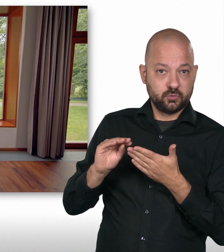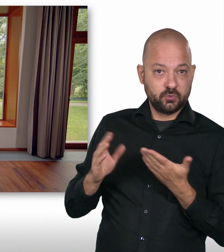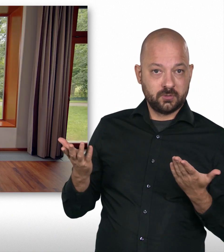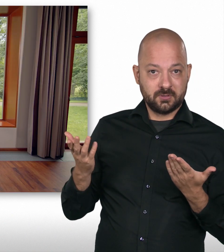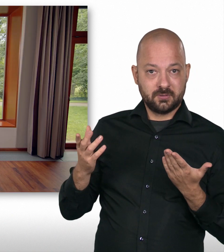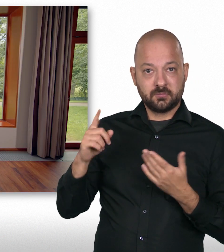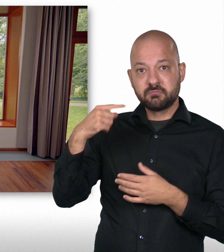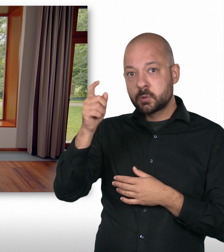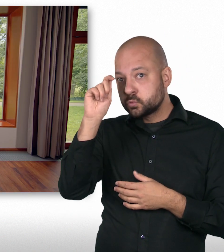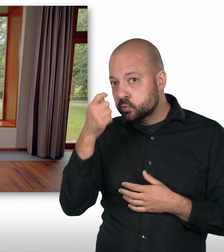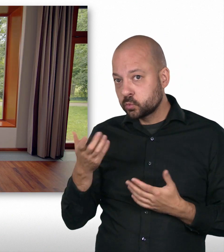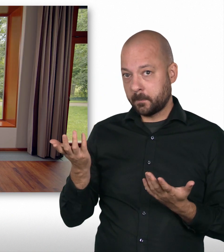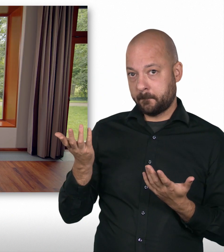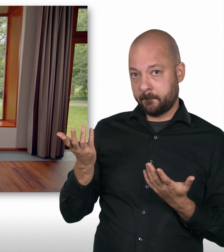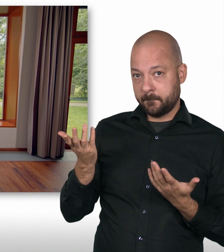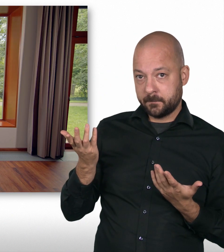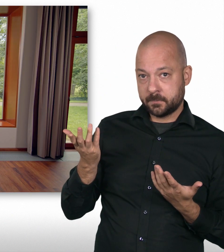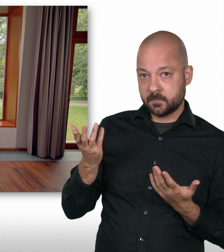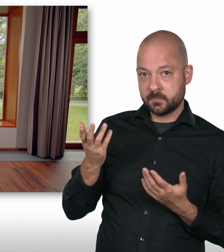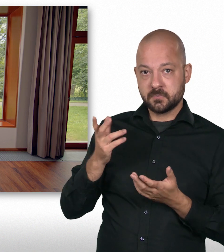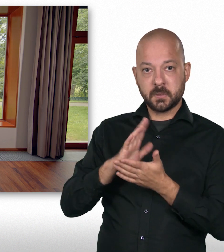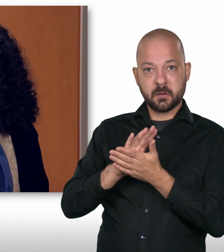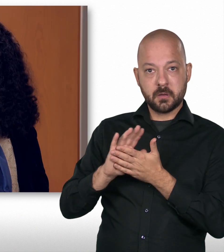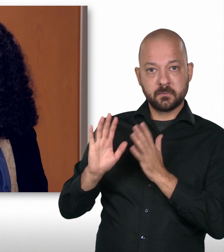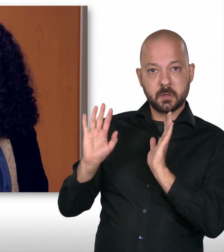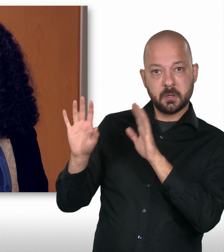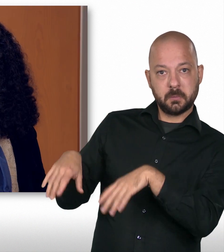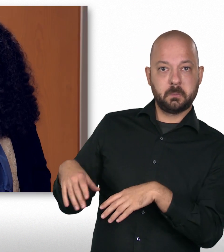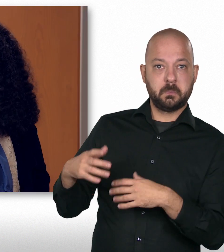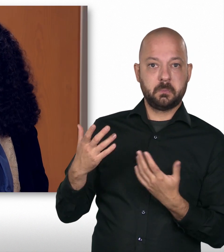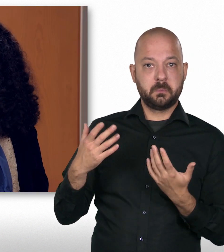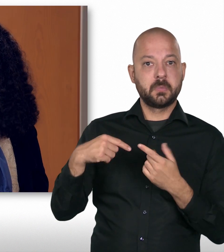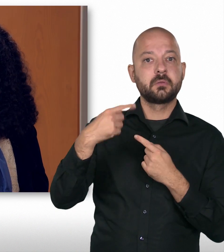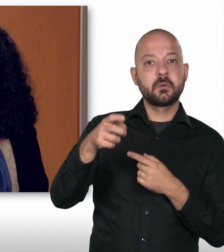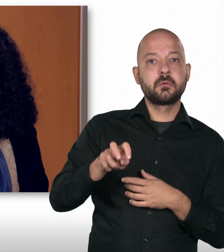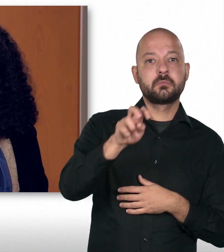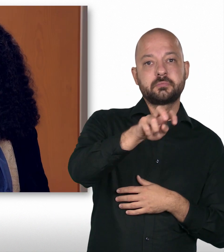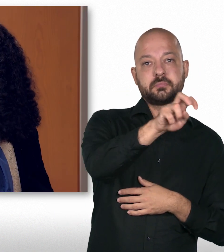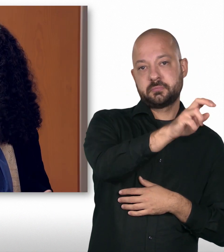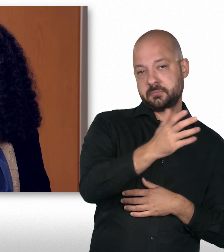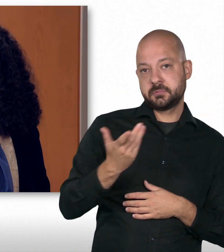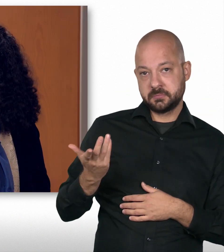auch zurücklassen, wenn man zum nächsten Posten geht, ist es sicher. Ja, und mich interessiert einfach so der Flair der Länder. Ja,